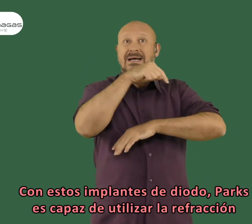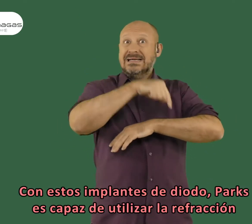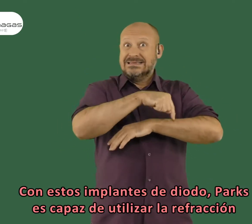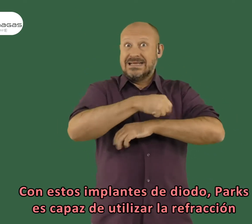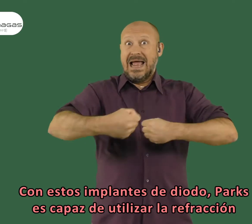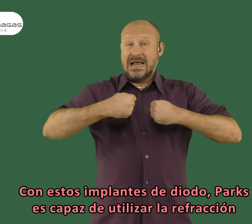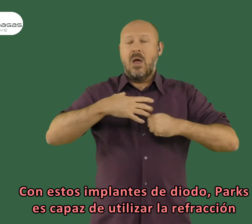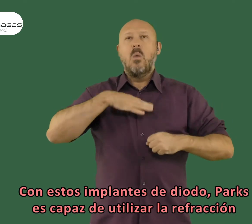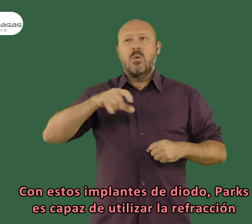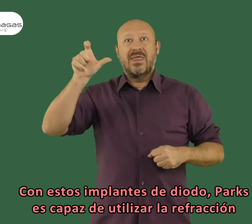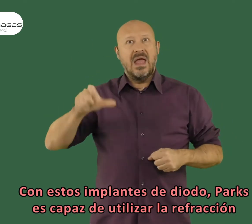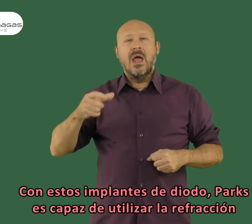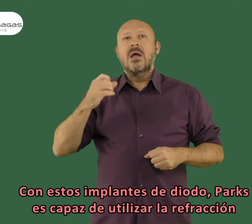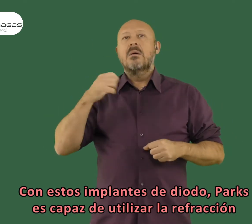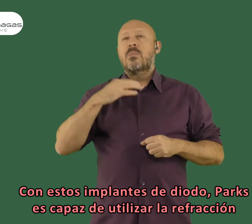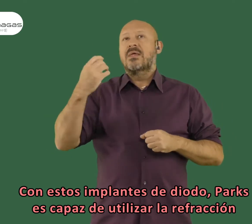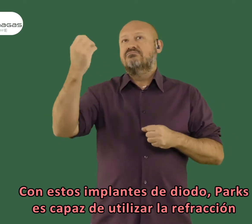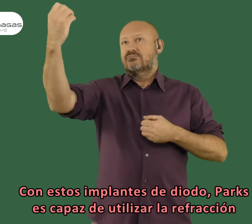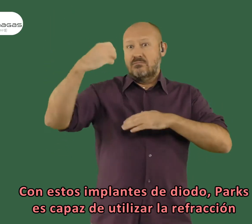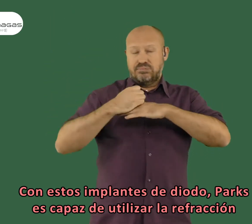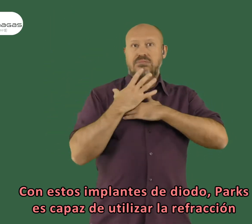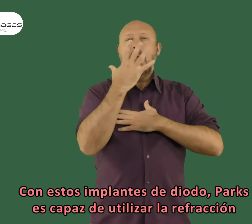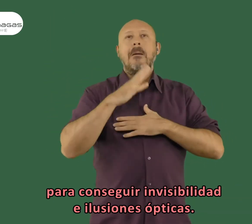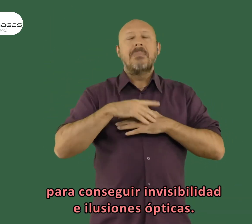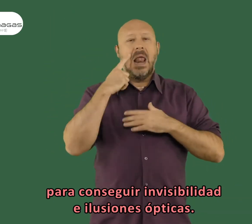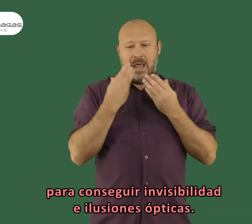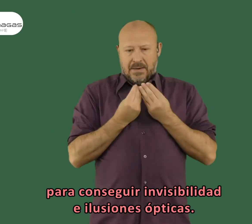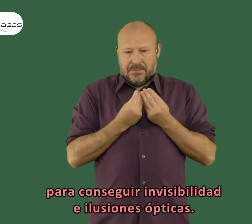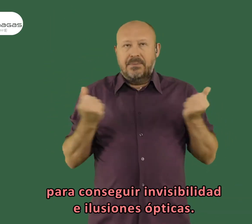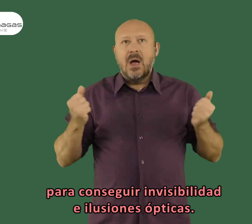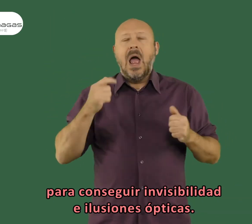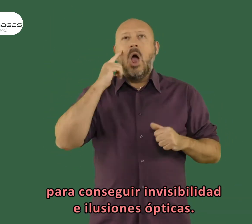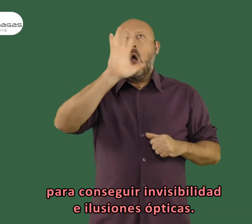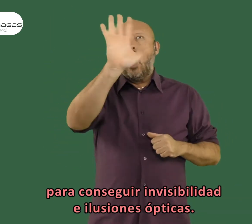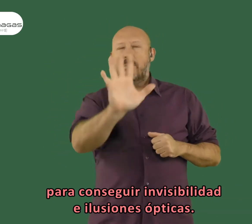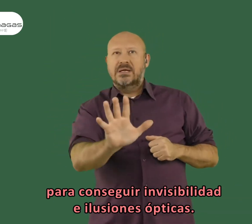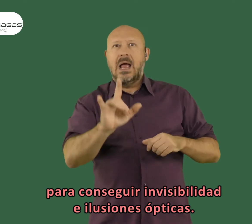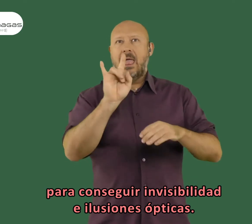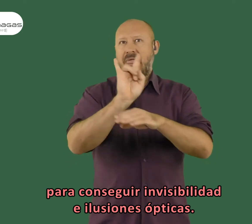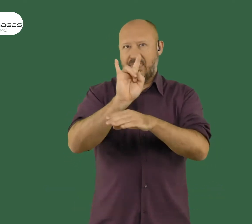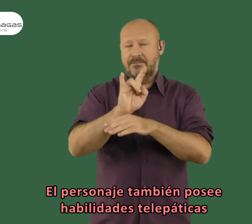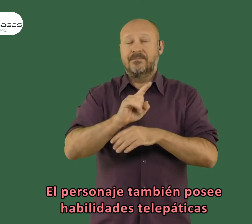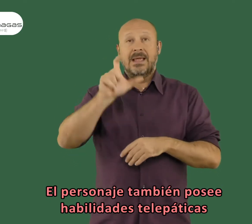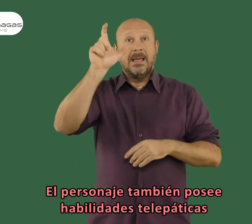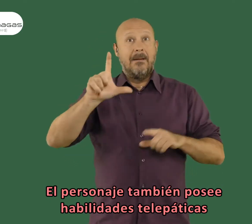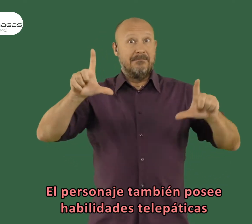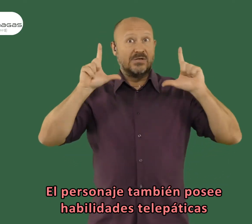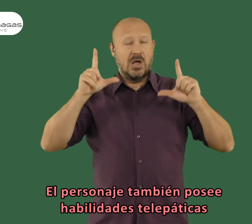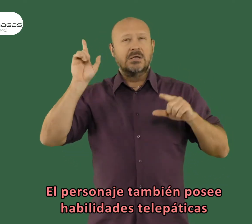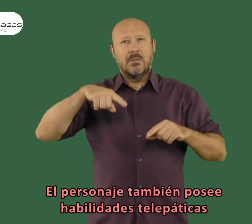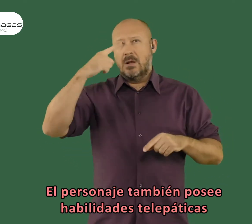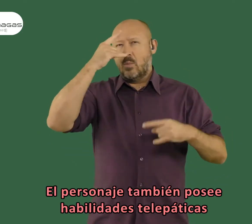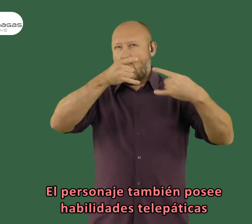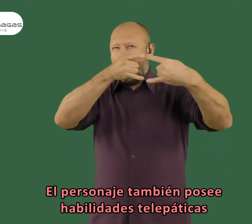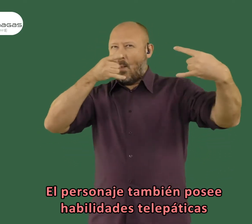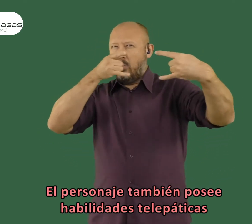Con estos implantes de diodo, Parks es capaz de utilizar la refracción para conseguir invisibilidad e ilusiones ópticas. El personaje